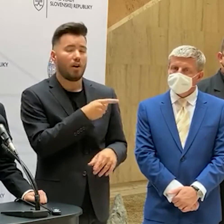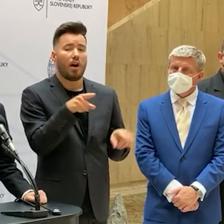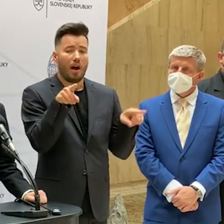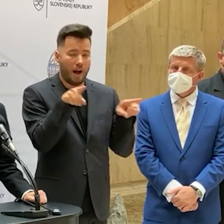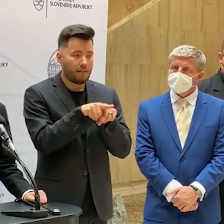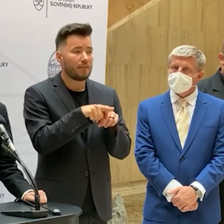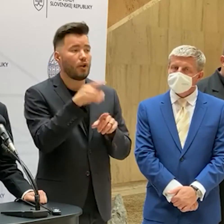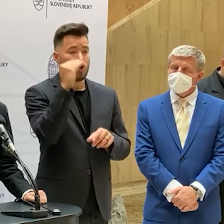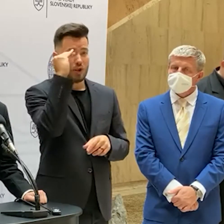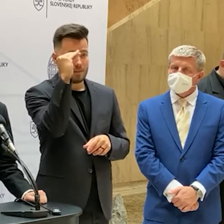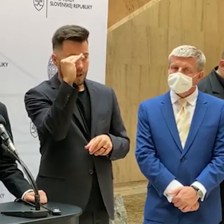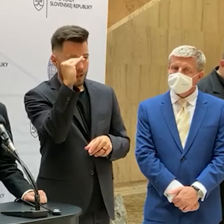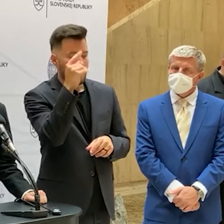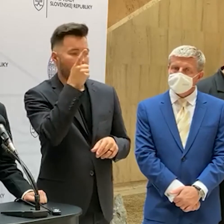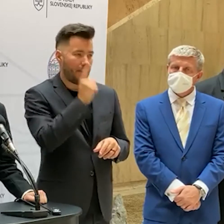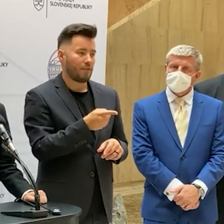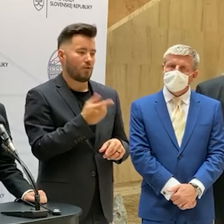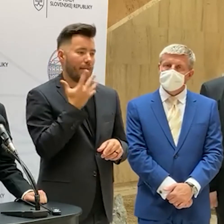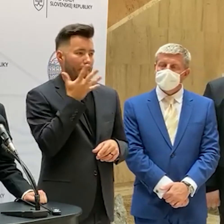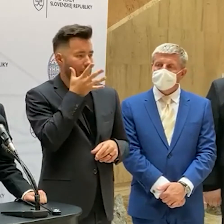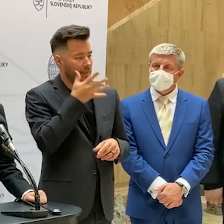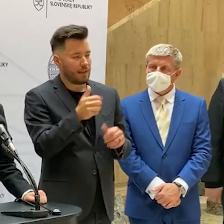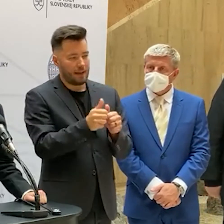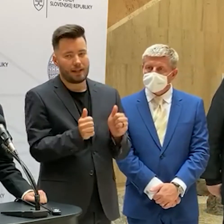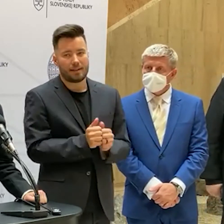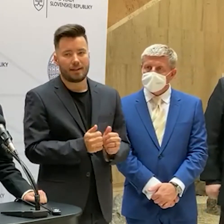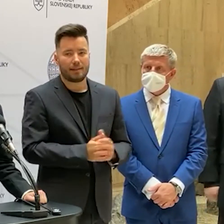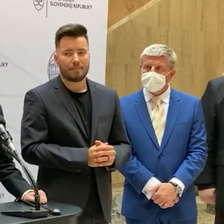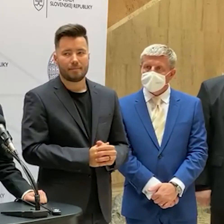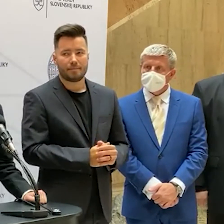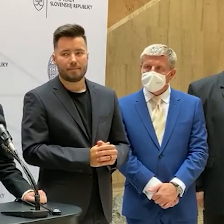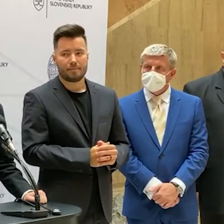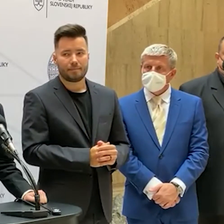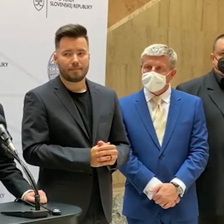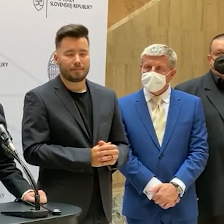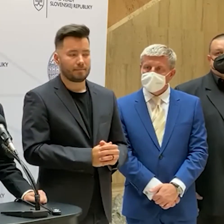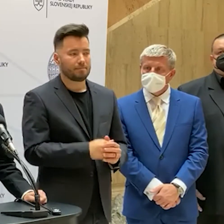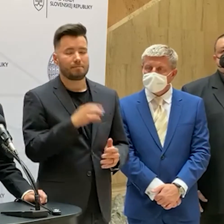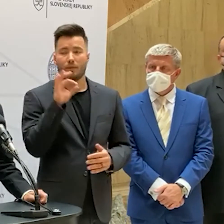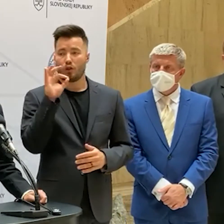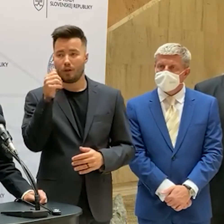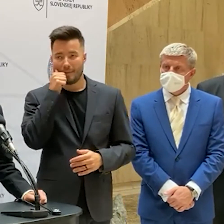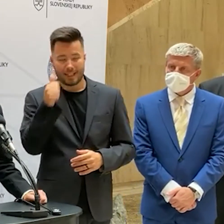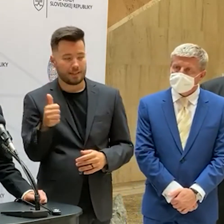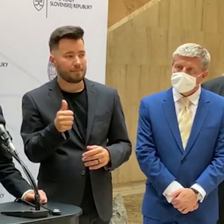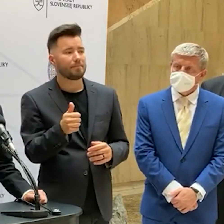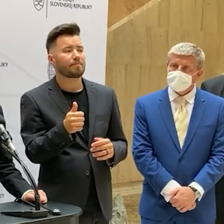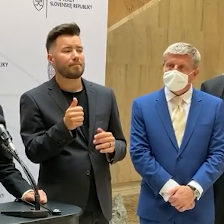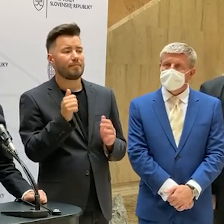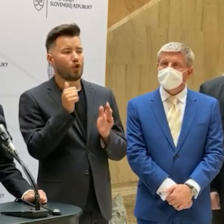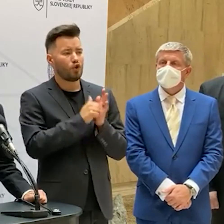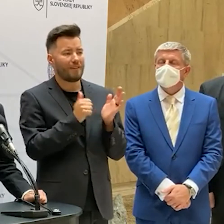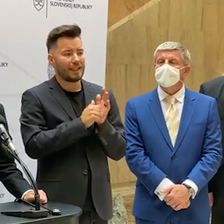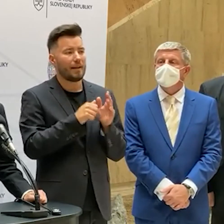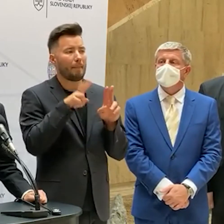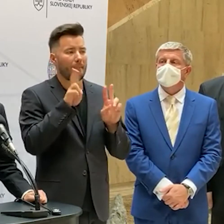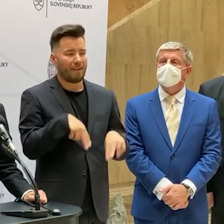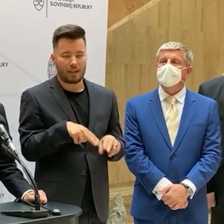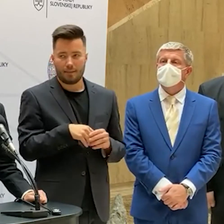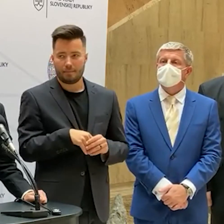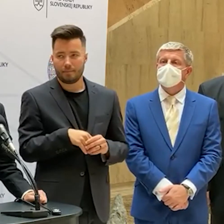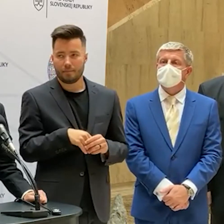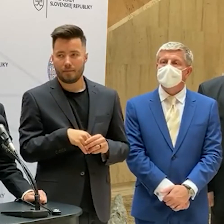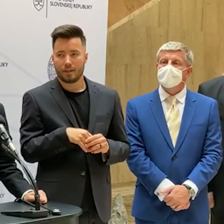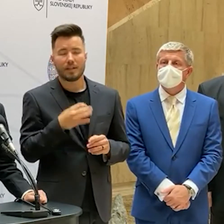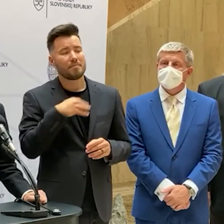rovnako ako dospelý povinnosť nastúpiť do peďovej karantény. Dobrý deň, Peter Madro, Deník Pravda. Pán Klus, ako vlastne tieto